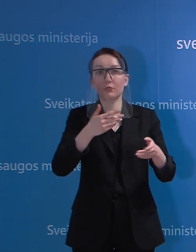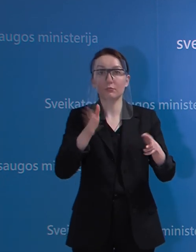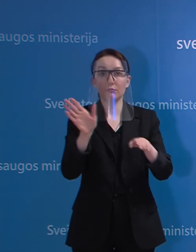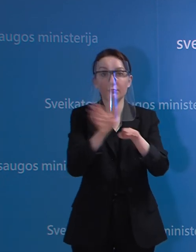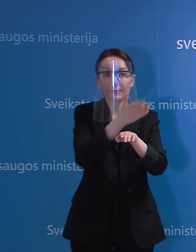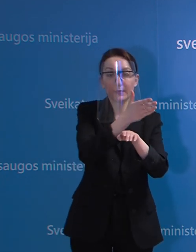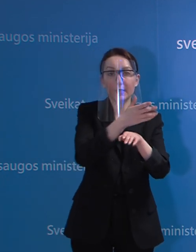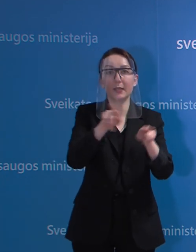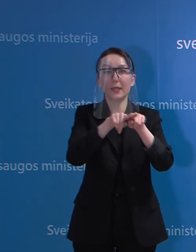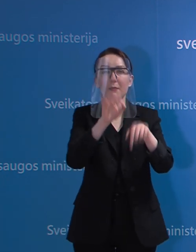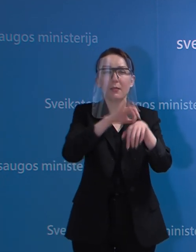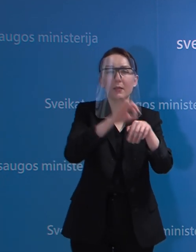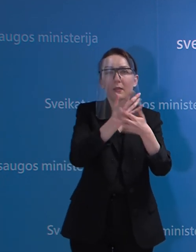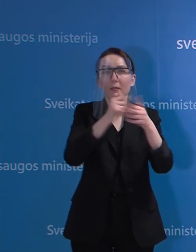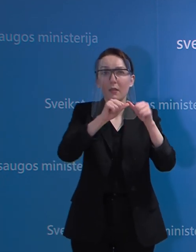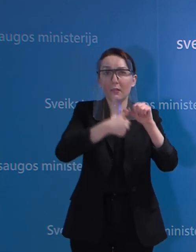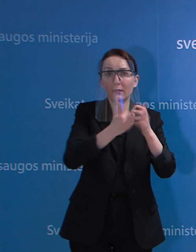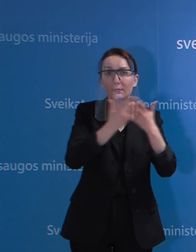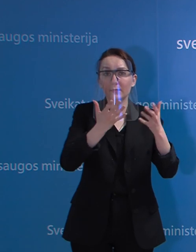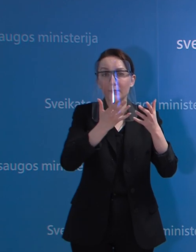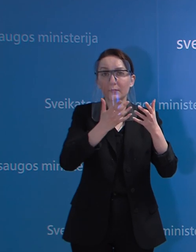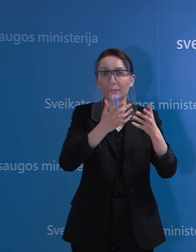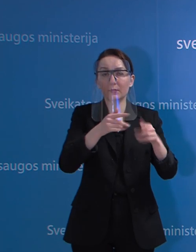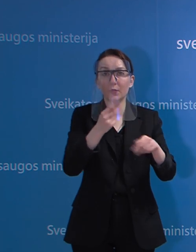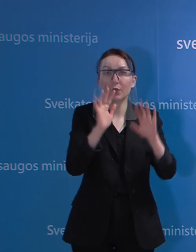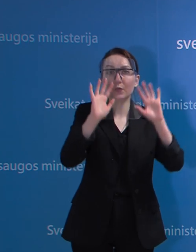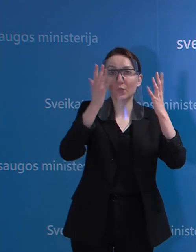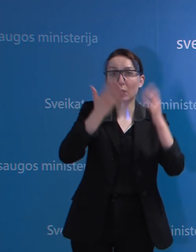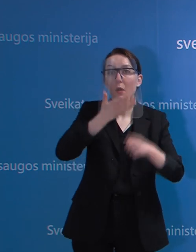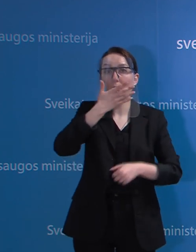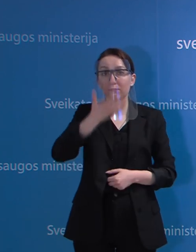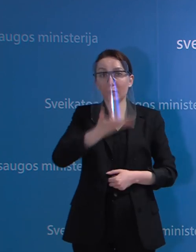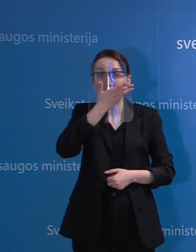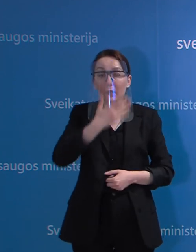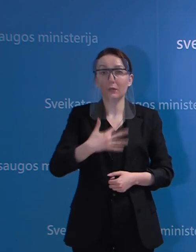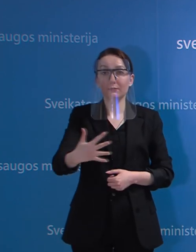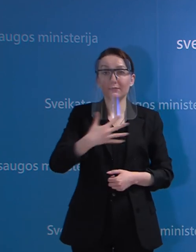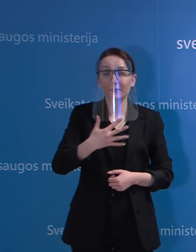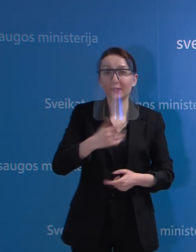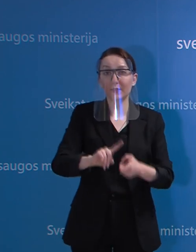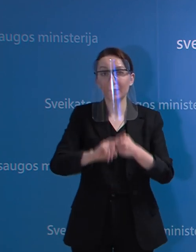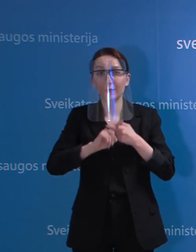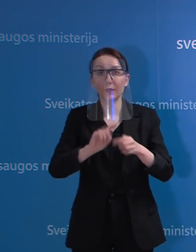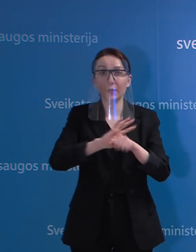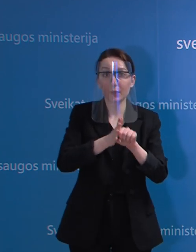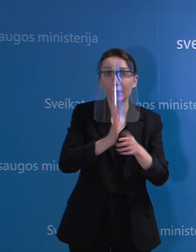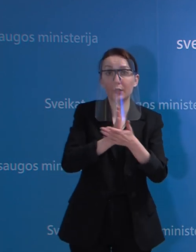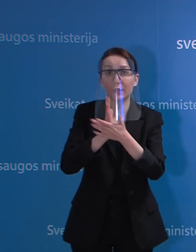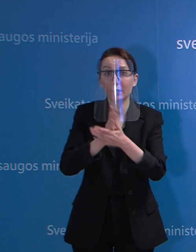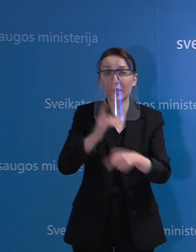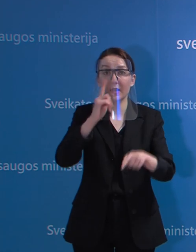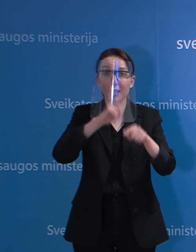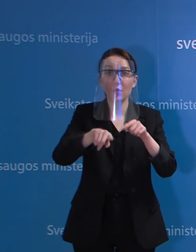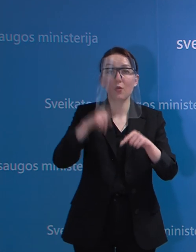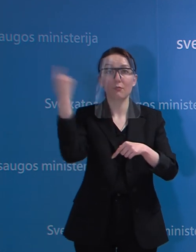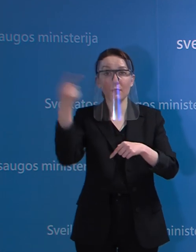ir lietinimas lygomis sergantis pacientai pasireiškų sumios kvepavimo infekcijos požymiam, greitosios